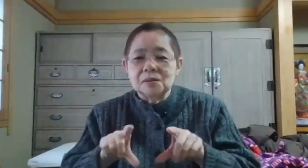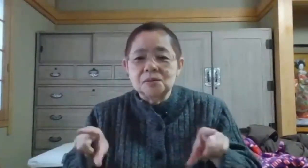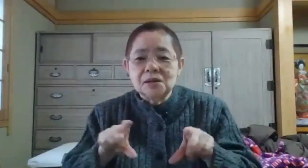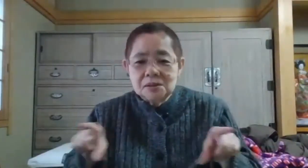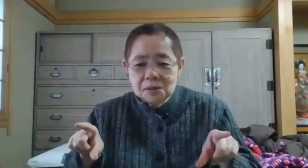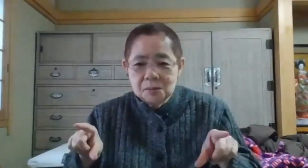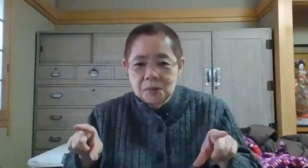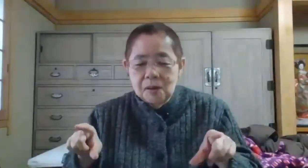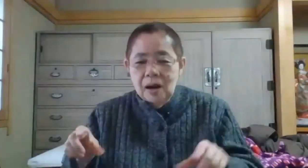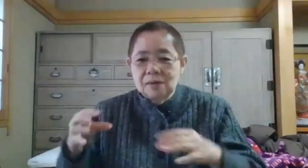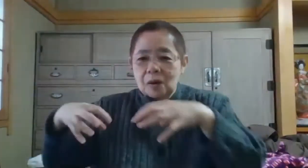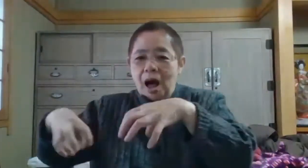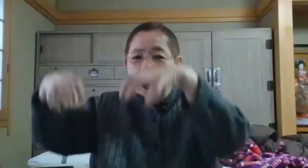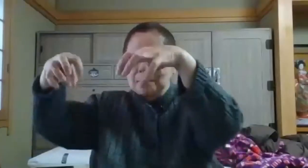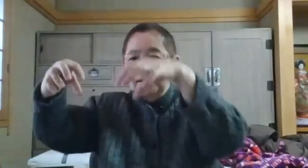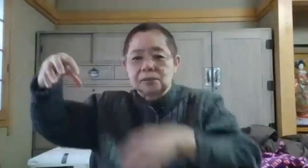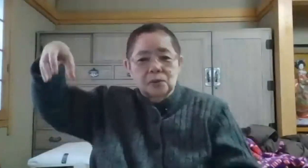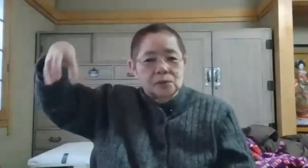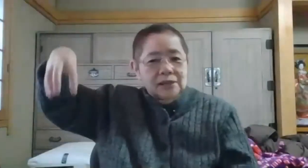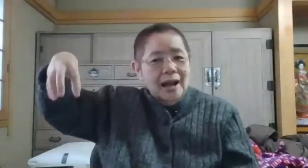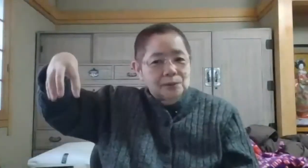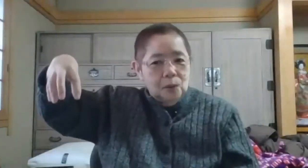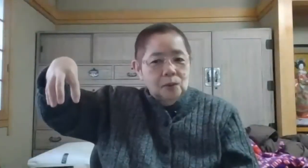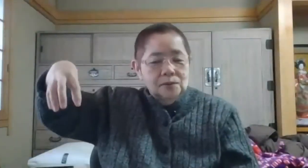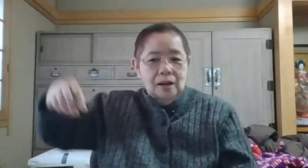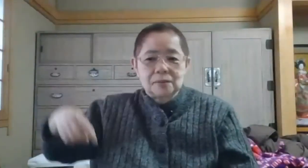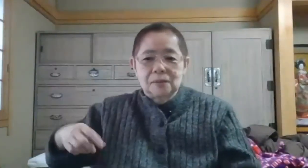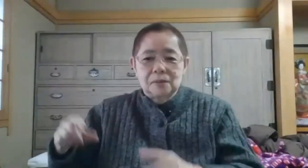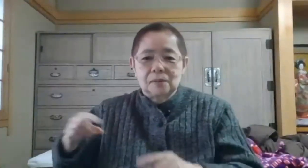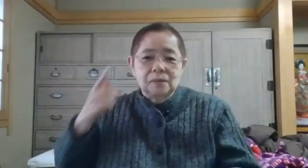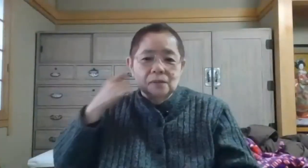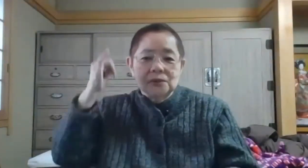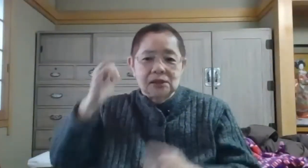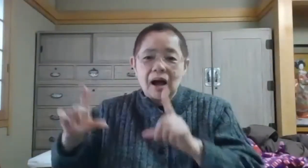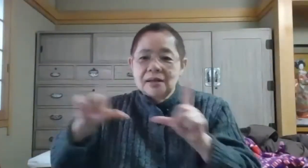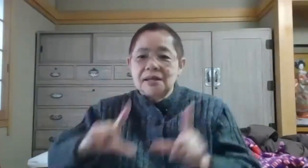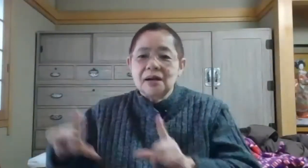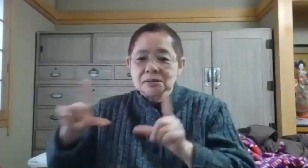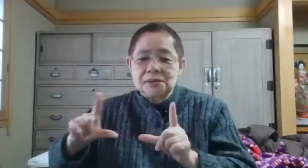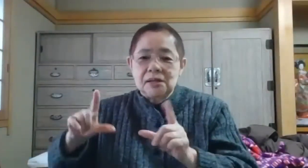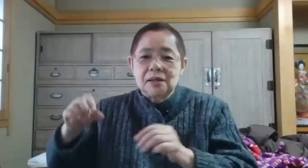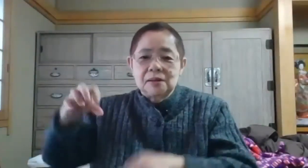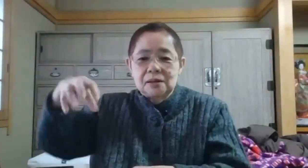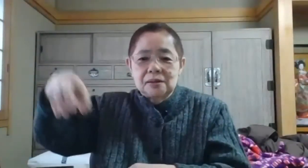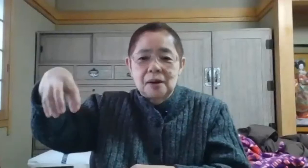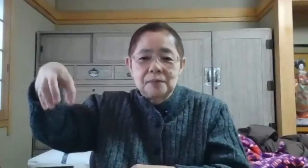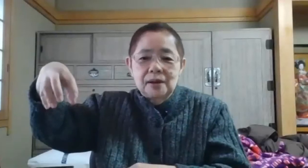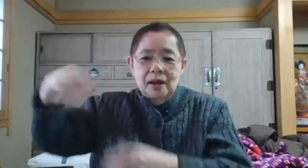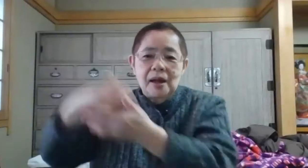当然ですけどもあのアパートのこの2階のあの両親が生活をしていた部屋